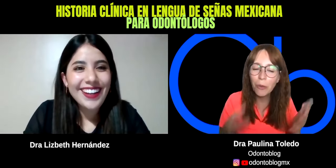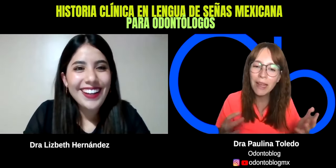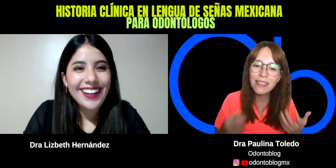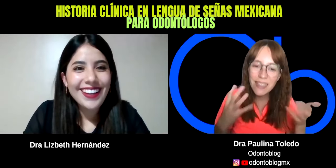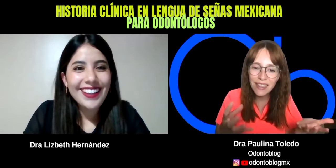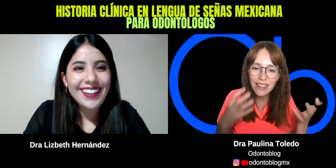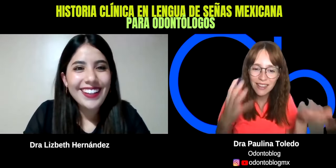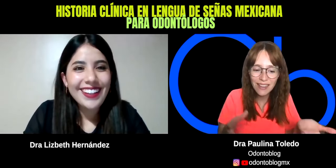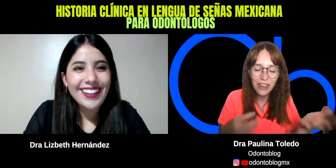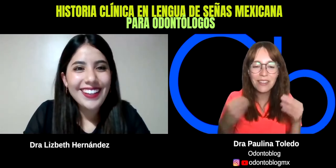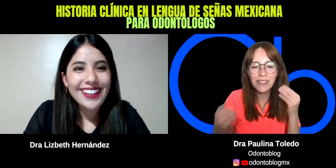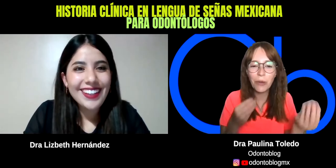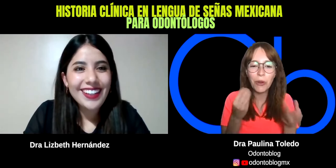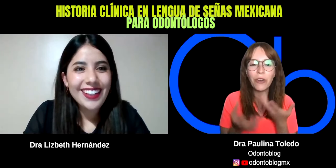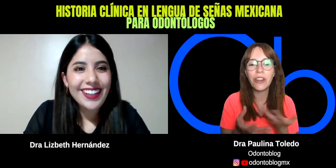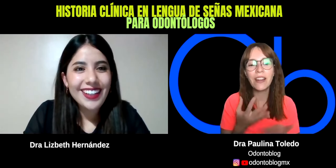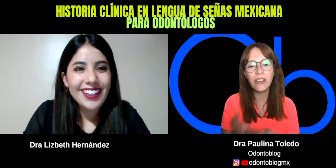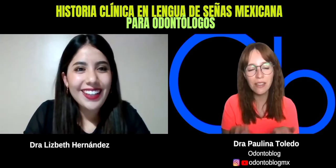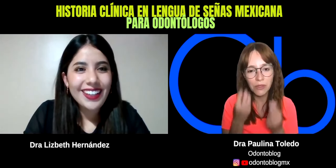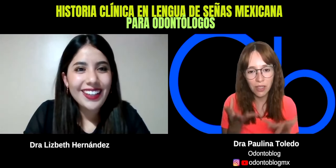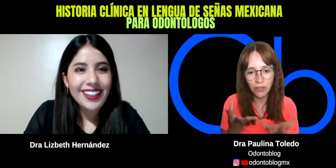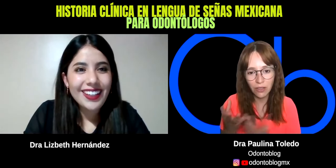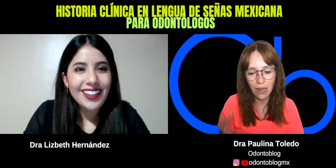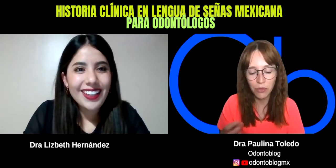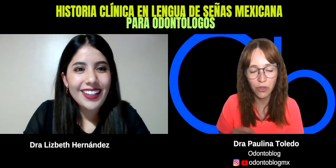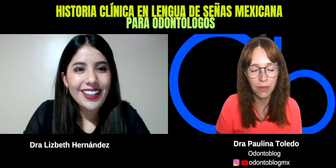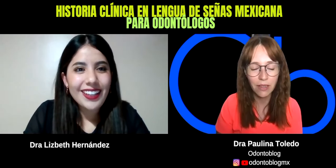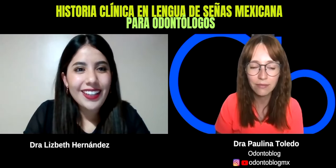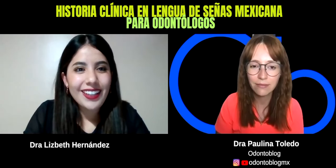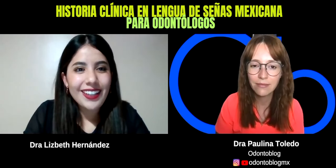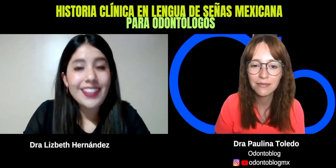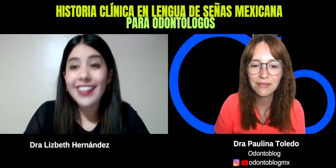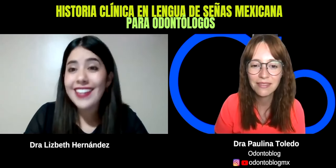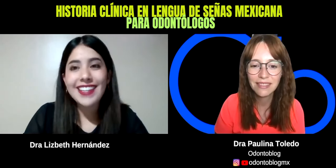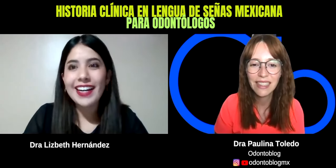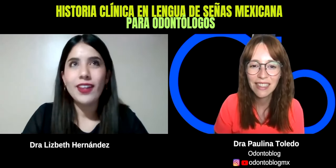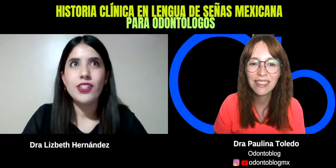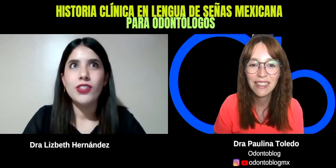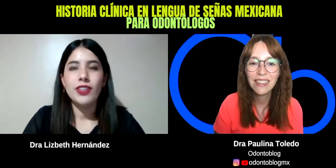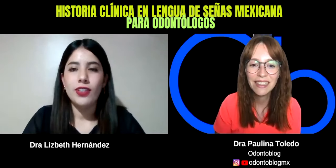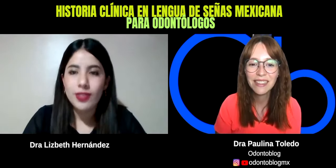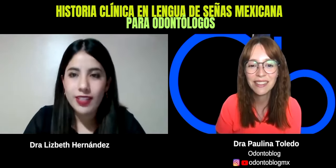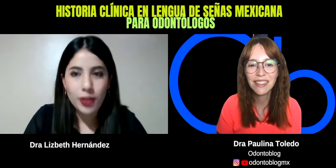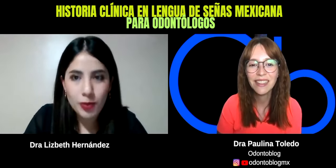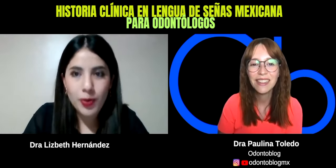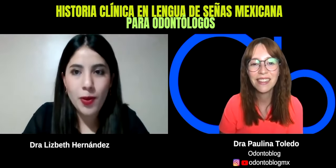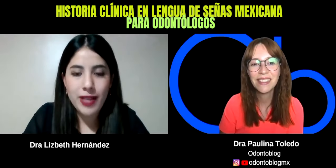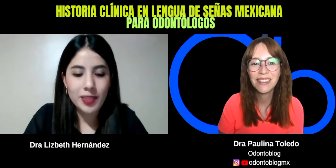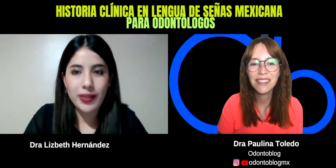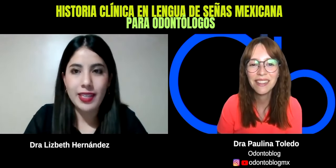más de coordinar lo que estamos diciendo con la emoción, ¿verdad? Sí, sí, claro. De hecho, yo sí soy como un poco más expresiva,